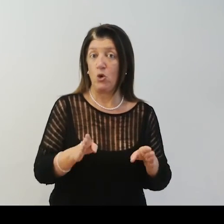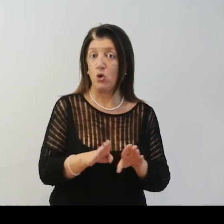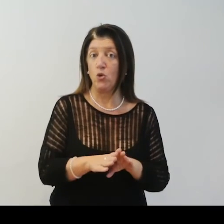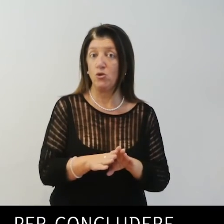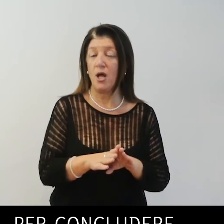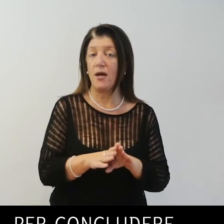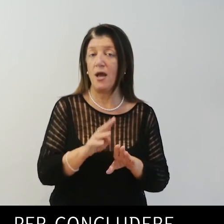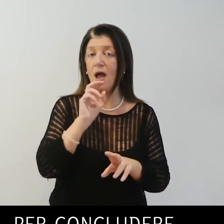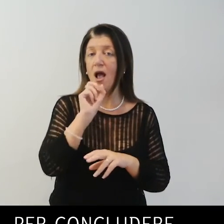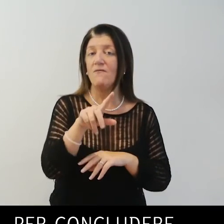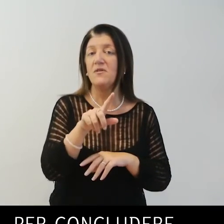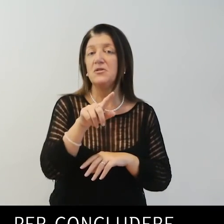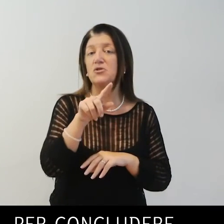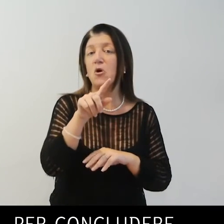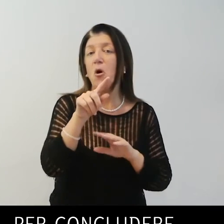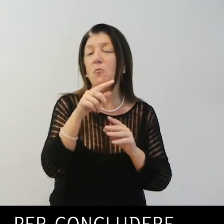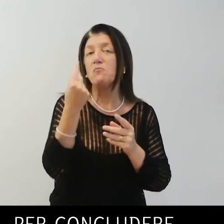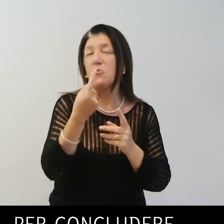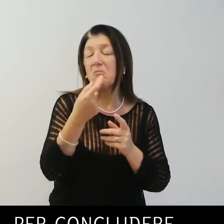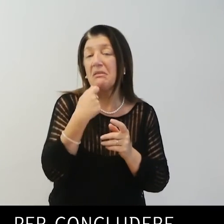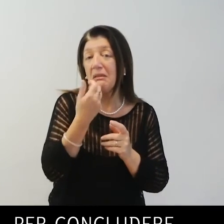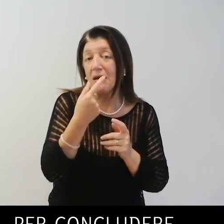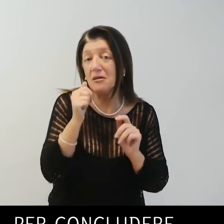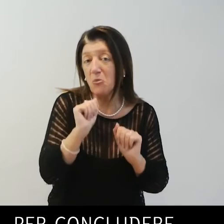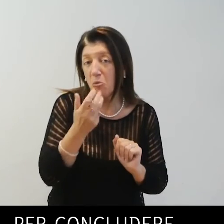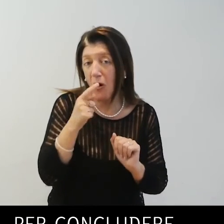per concludere alcuni elementi di interesse